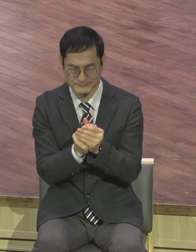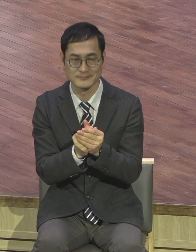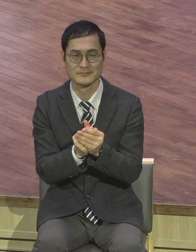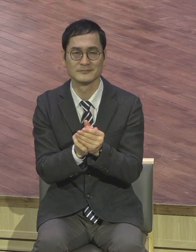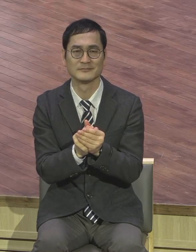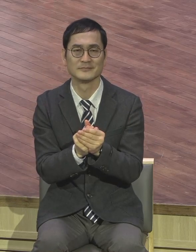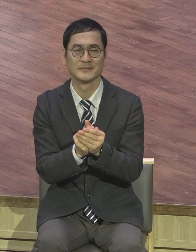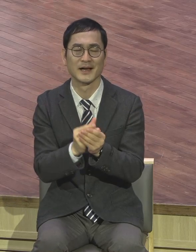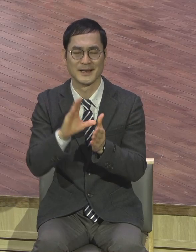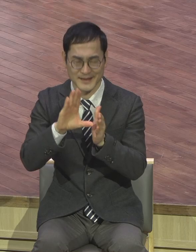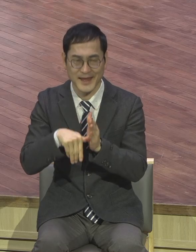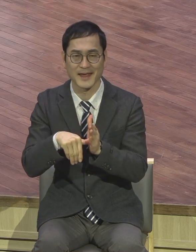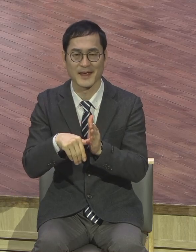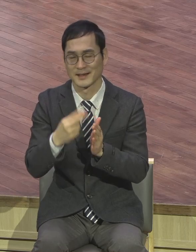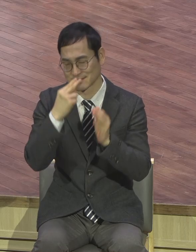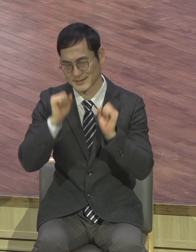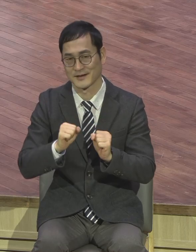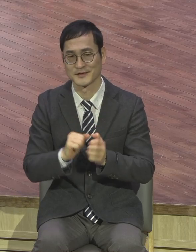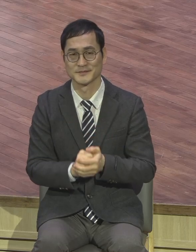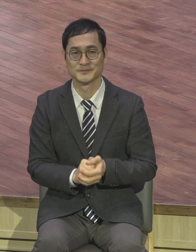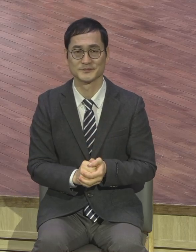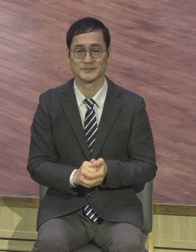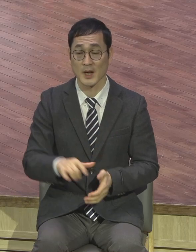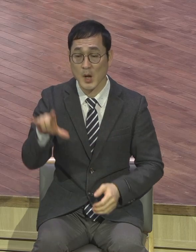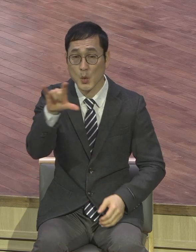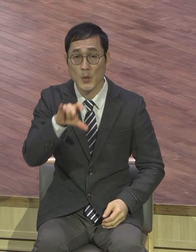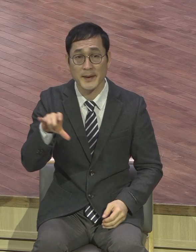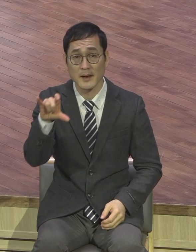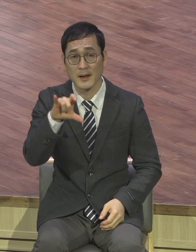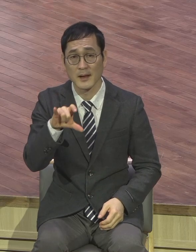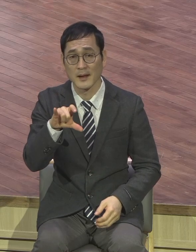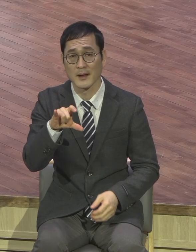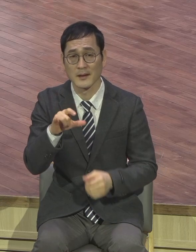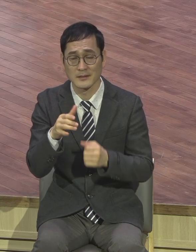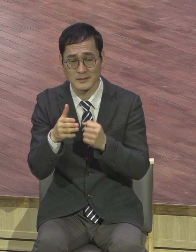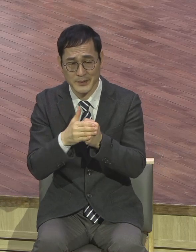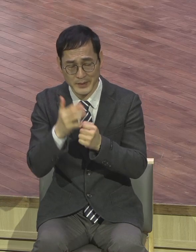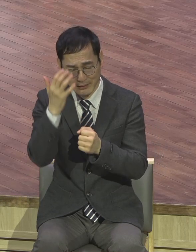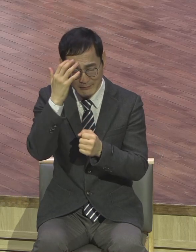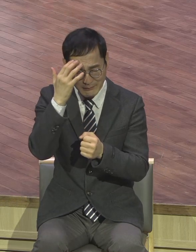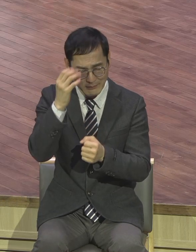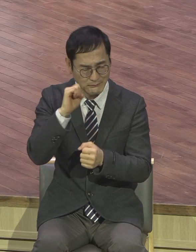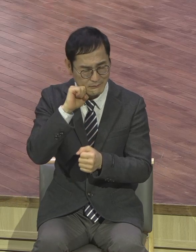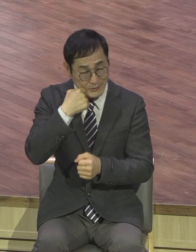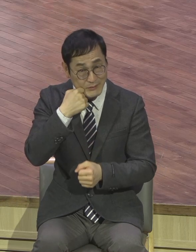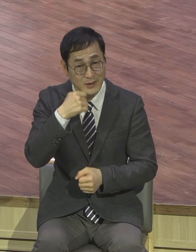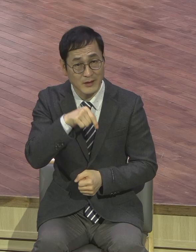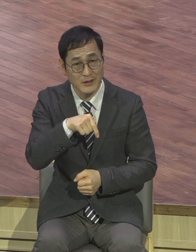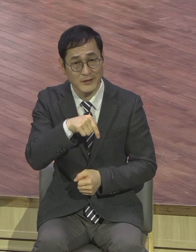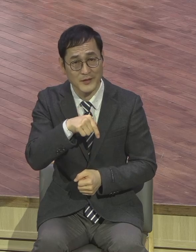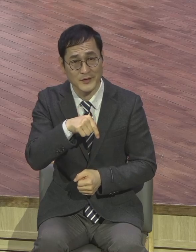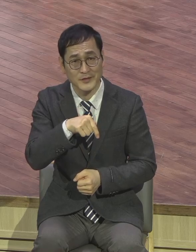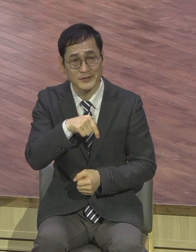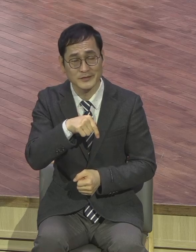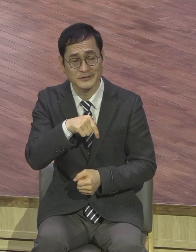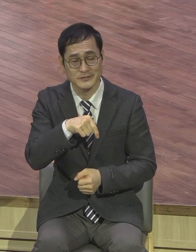다양한 환경의 여러 가지 역경 속에서도 이런 완전 보금